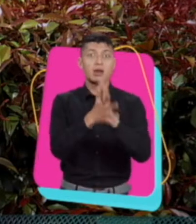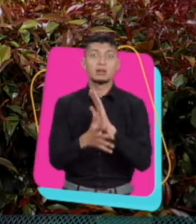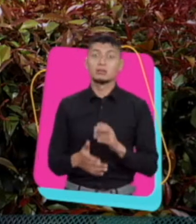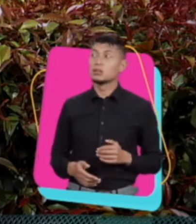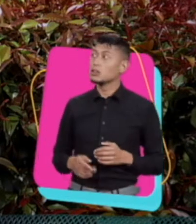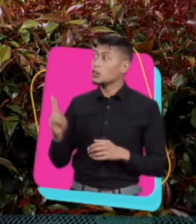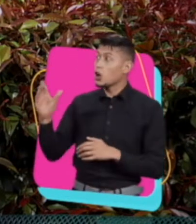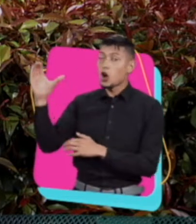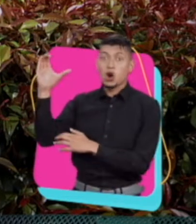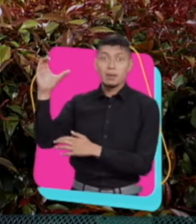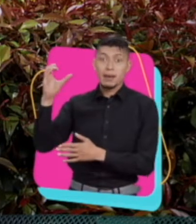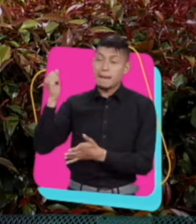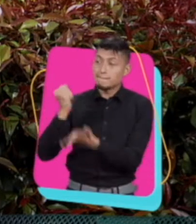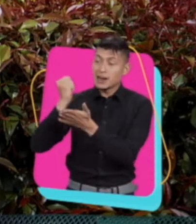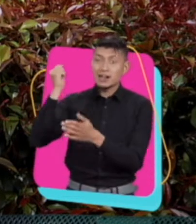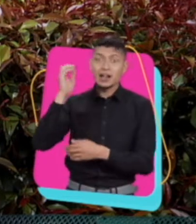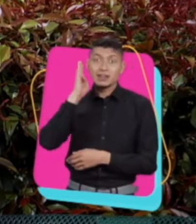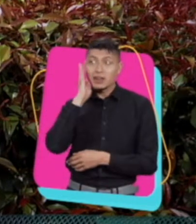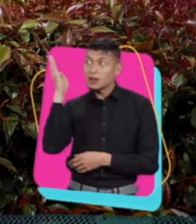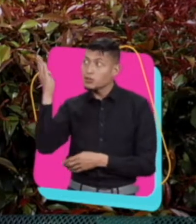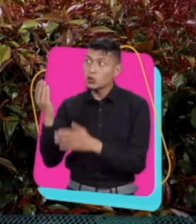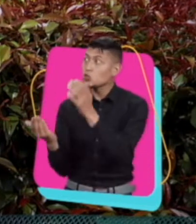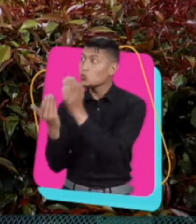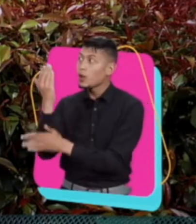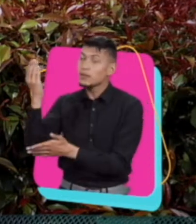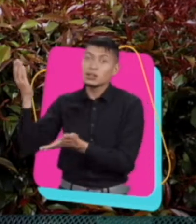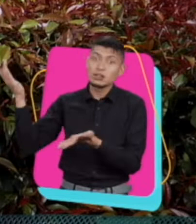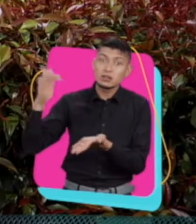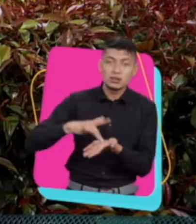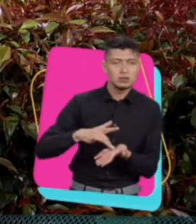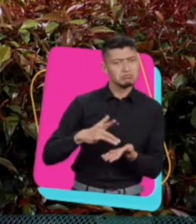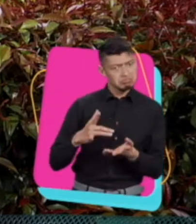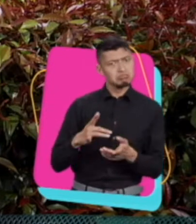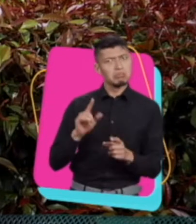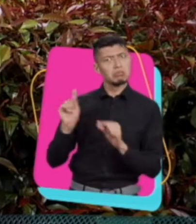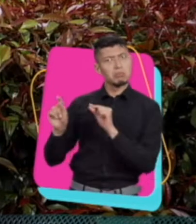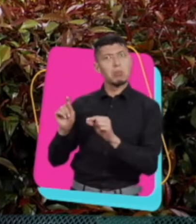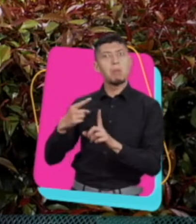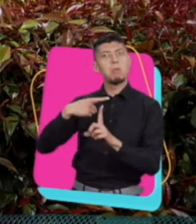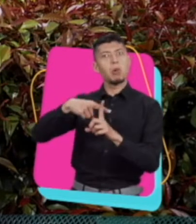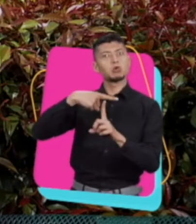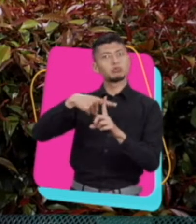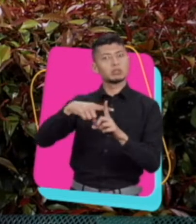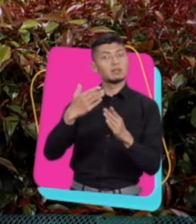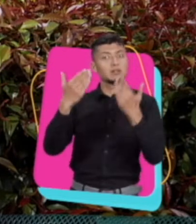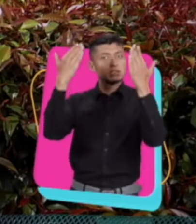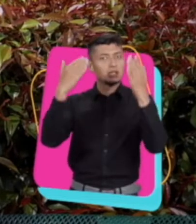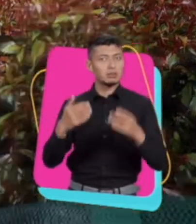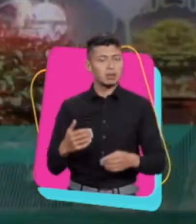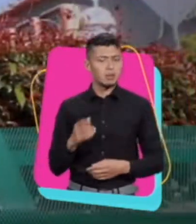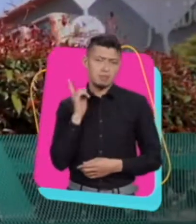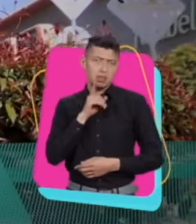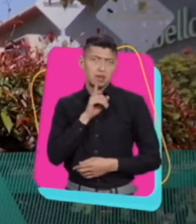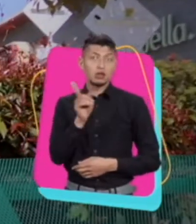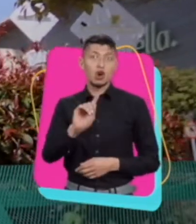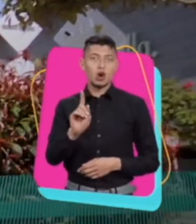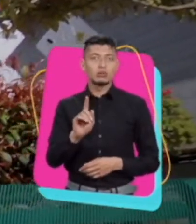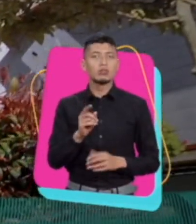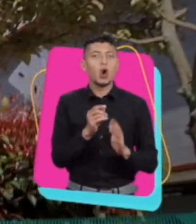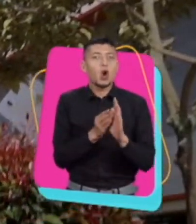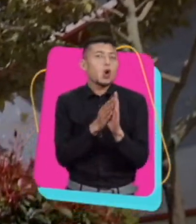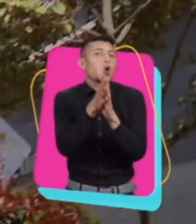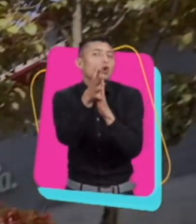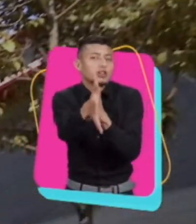si puede decir llegó a Colombia esta marca de teléfonos y las críticas son positivas. No se está